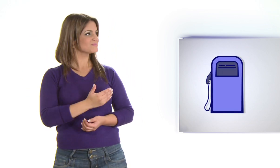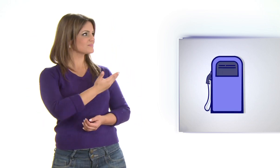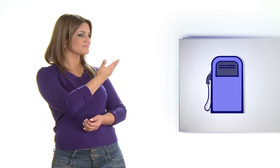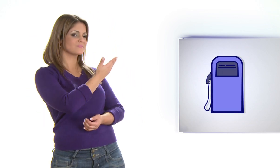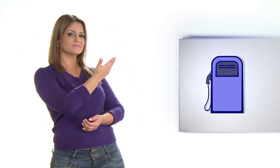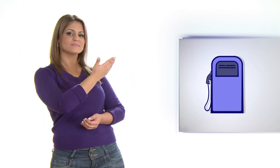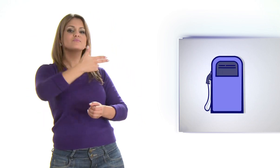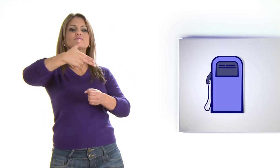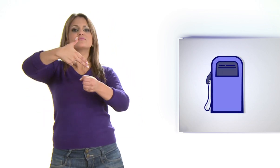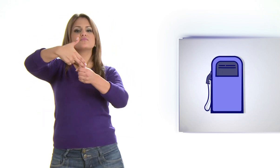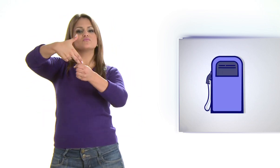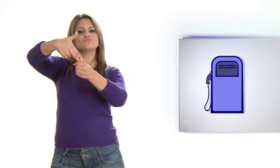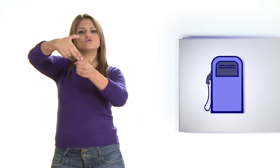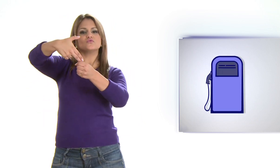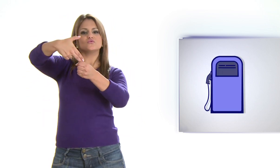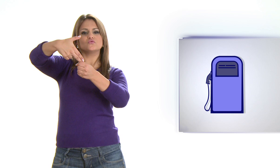Posto de gasolina